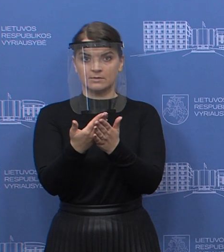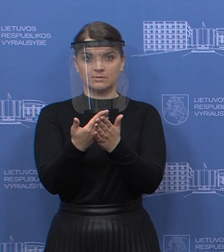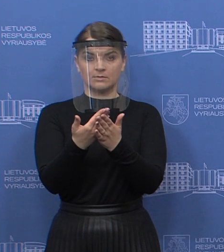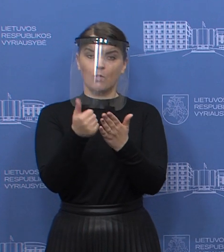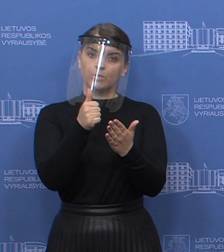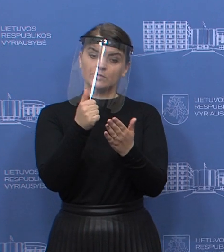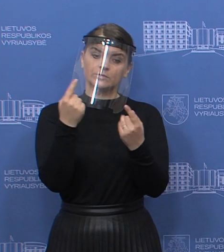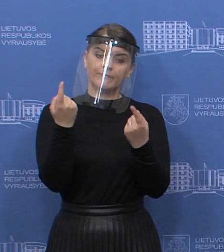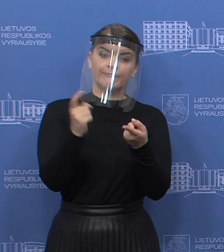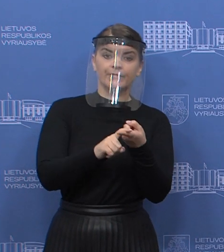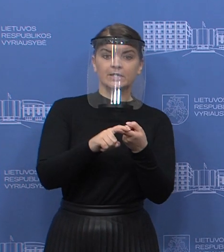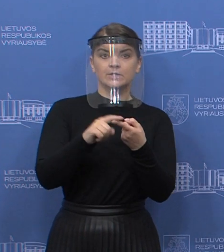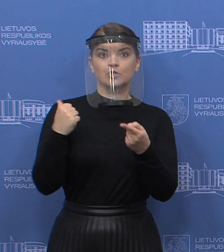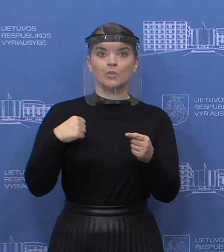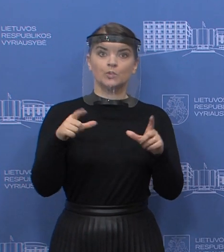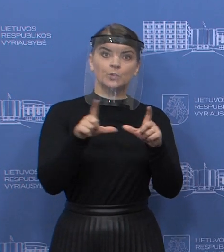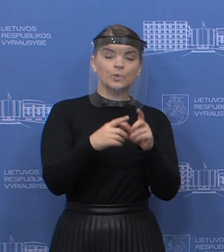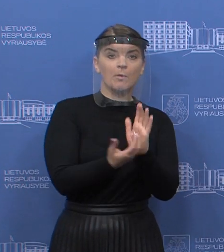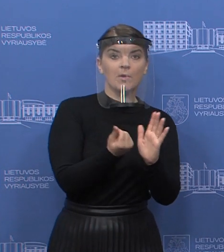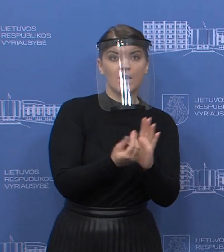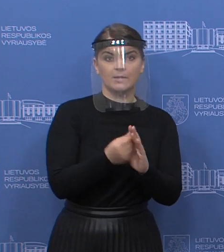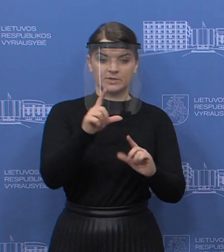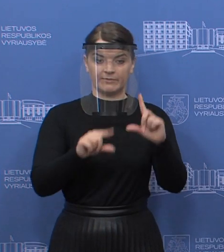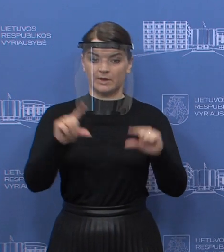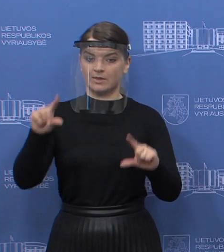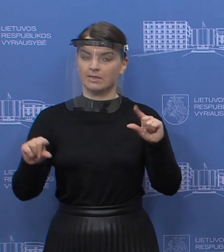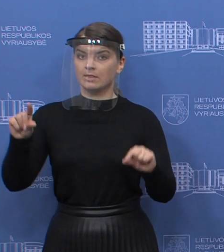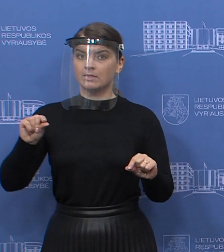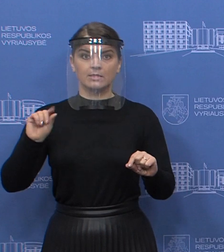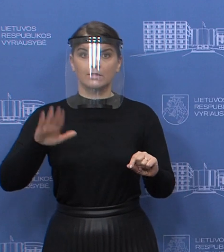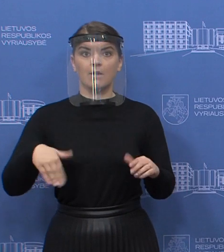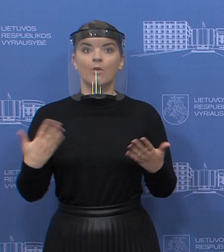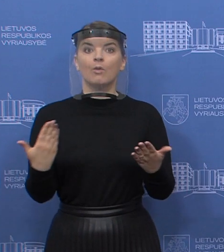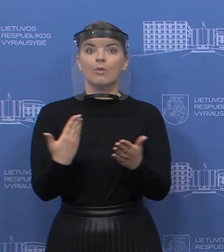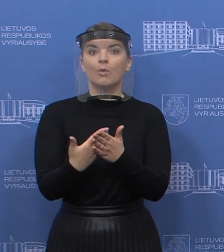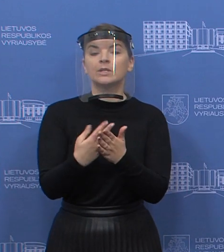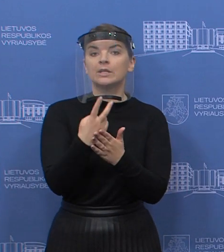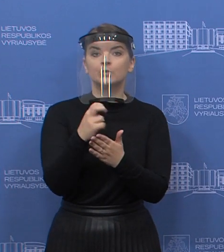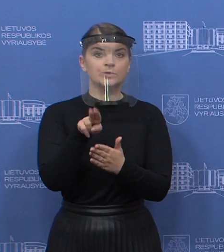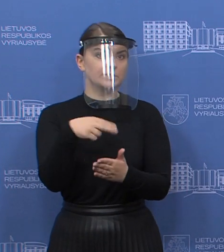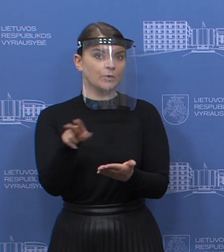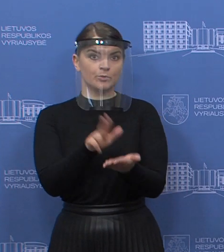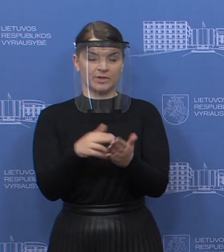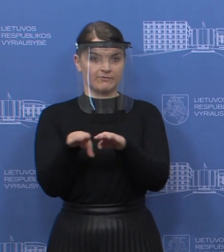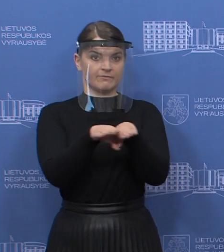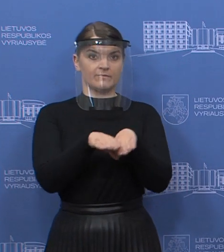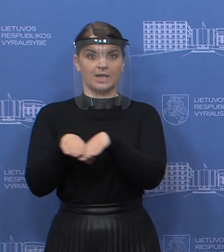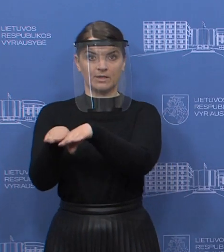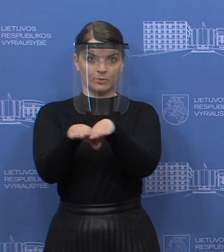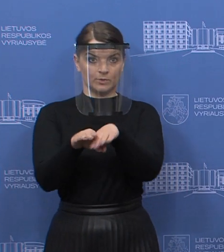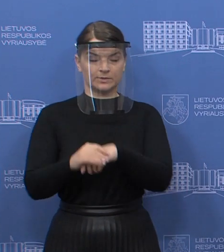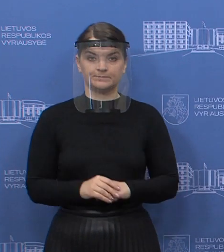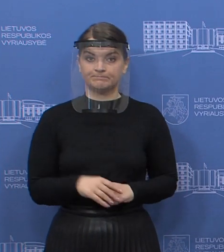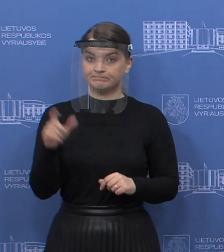skirtingas girantųjų ūkių pajamas, skirtingas išmokas, kodėjau būtent kiena, bet yra 200 eurų visiems. Tai yra panašiai